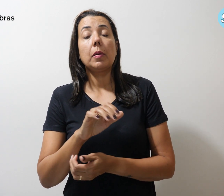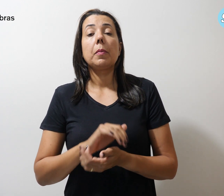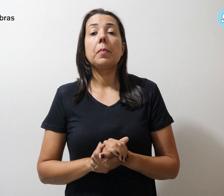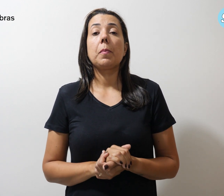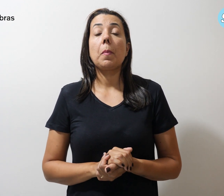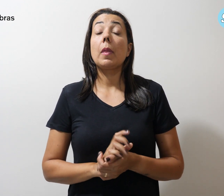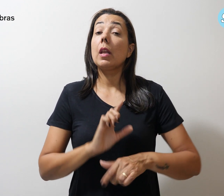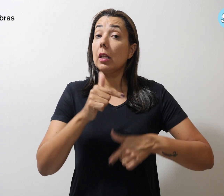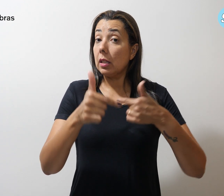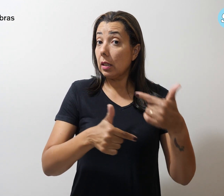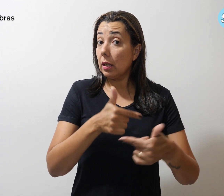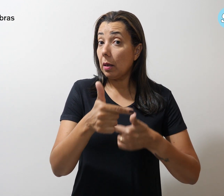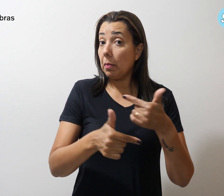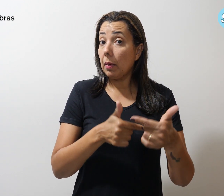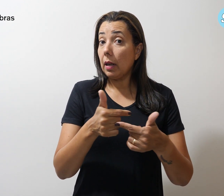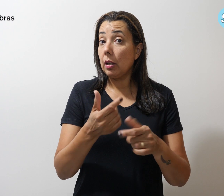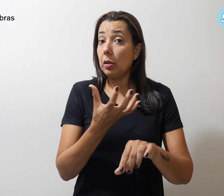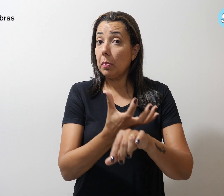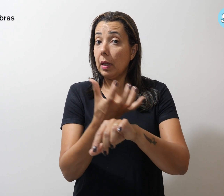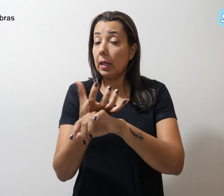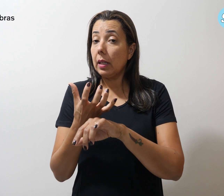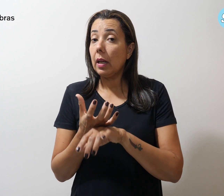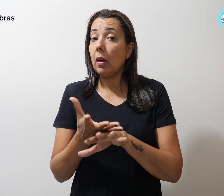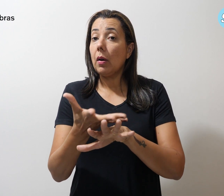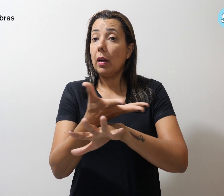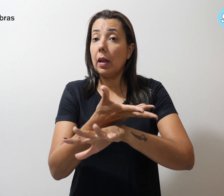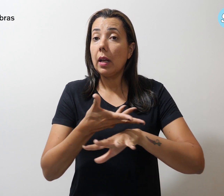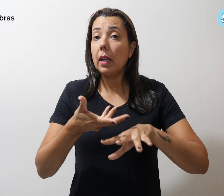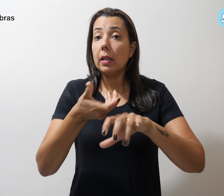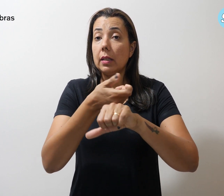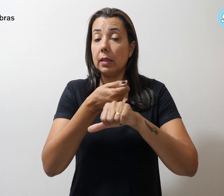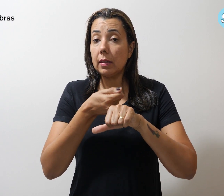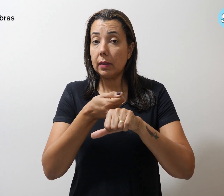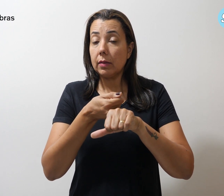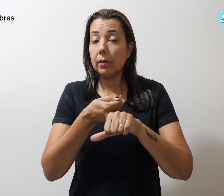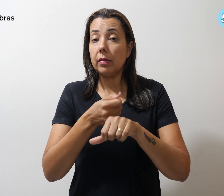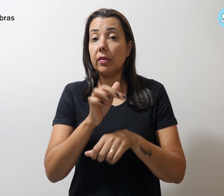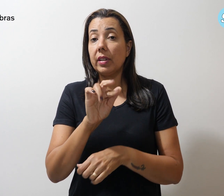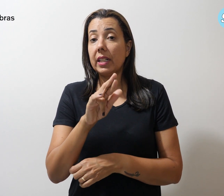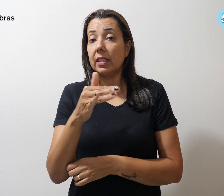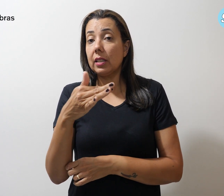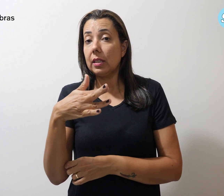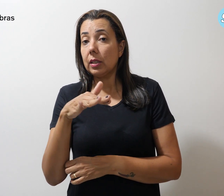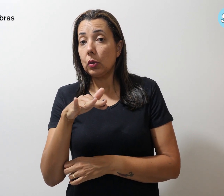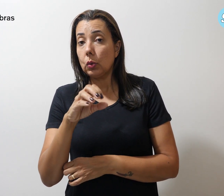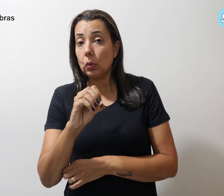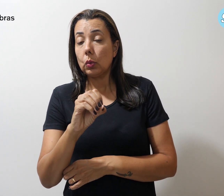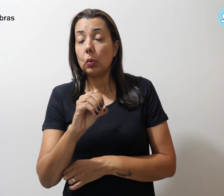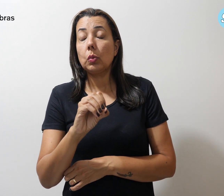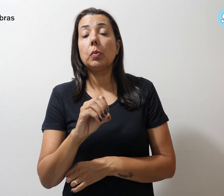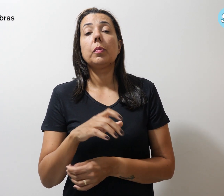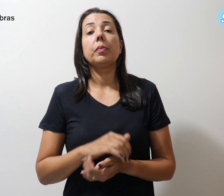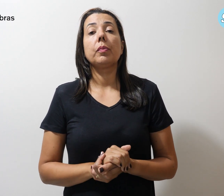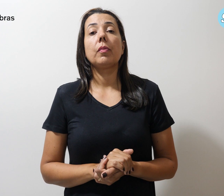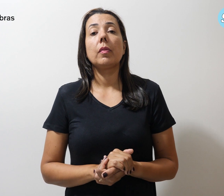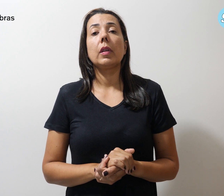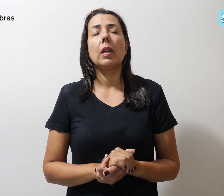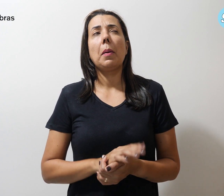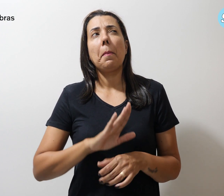trabalho de materiais recicláveis de Francisco de Assis. A produção, com pouco mais de dois